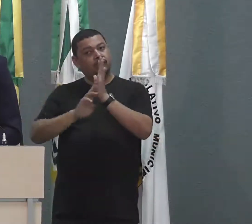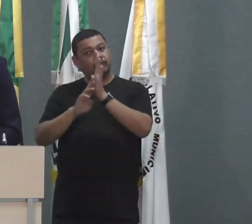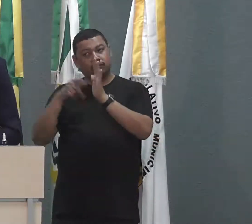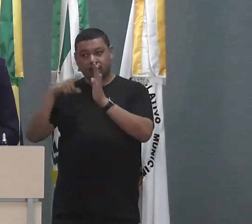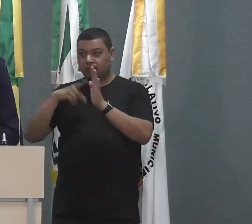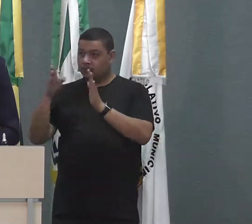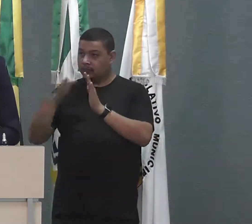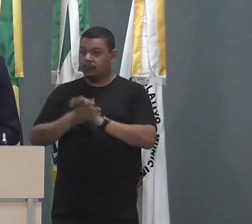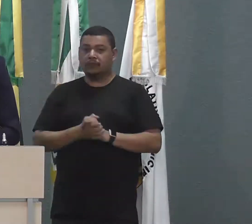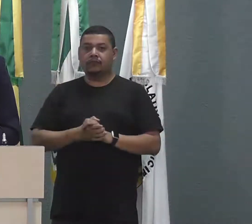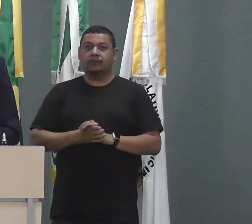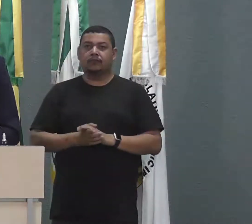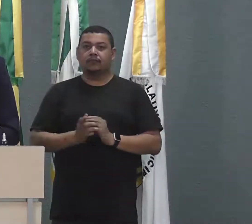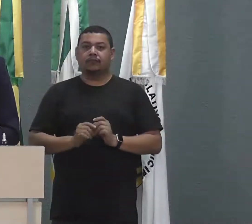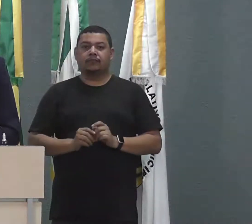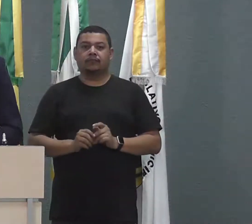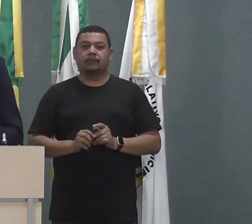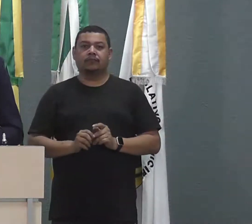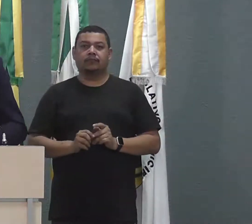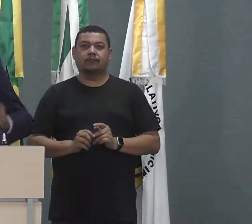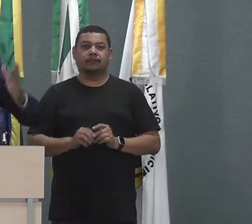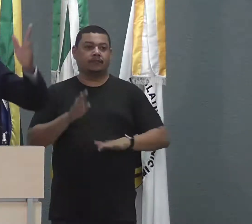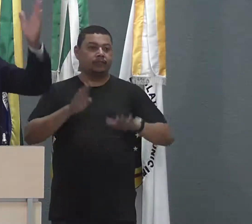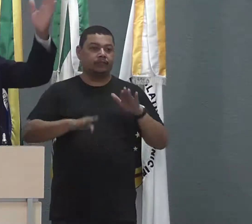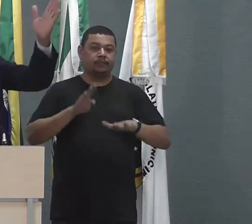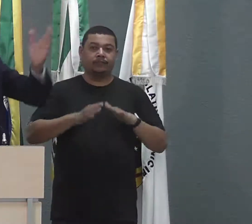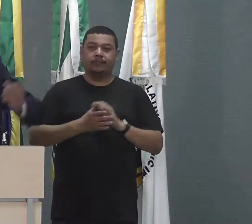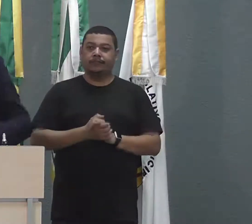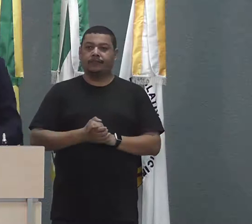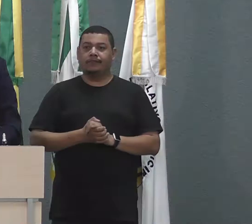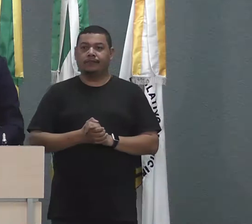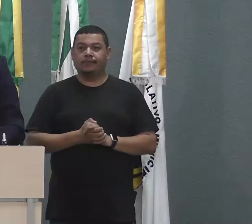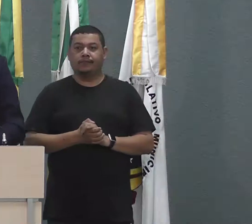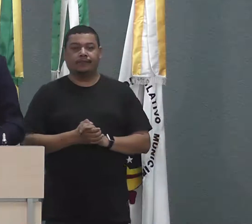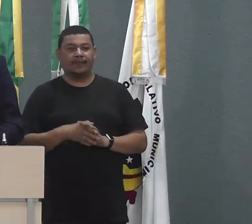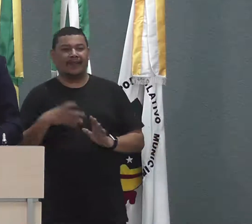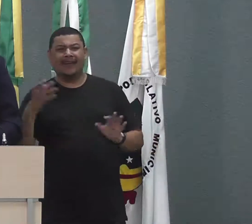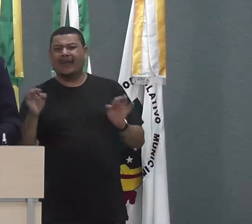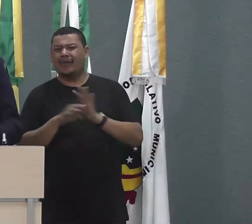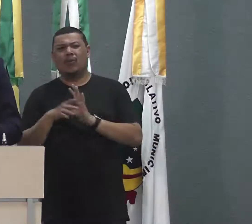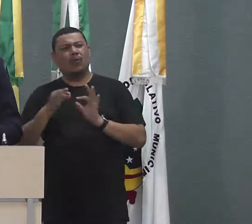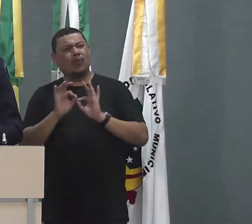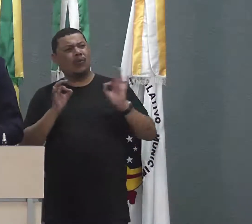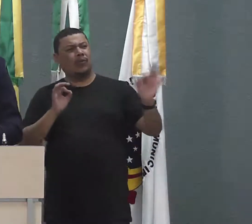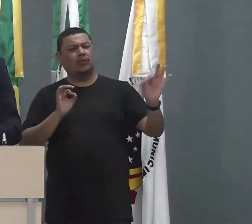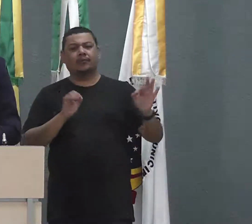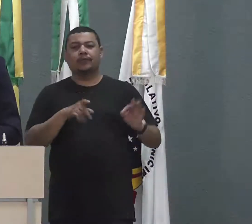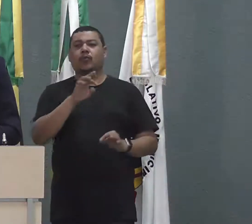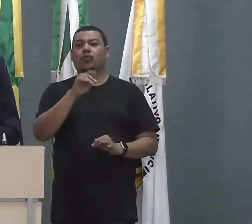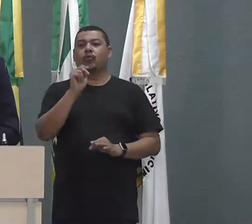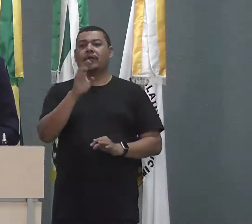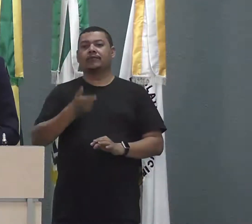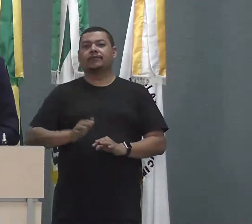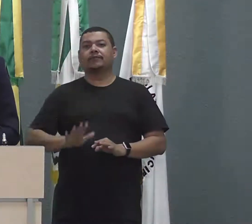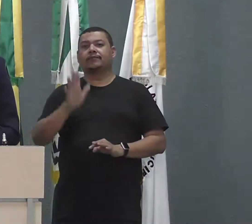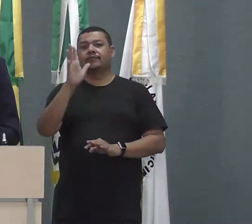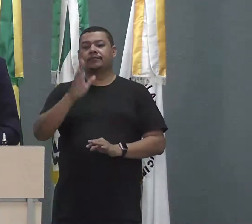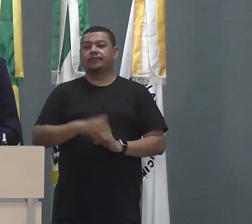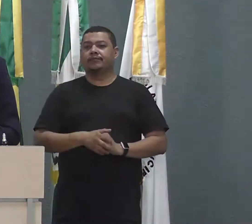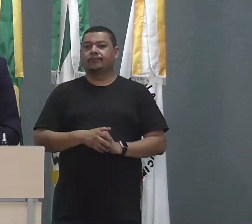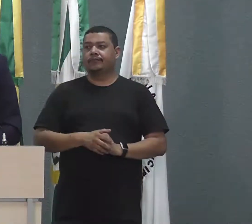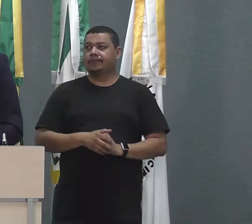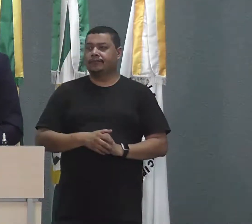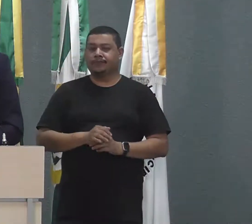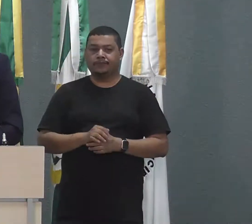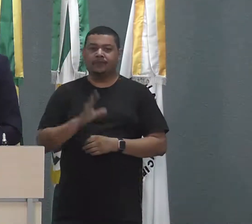pelo menos para desembarcar essas pessoas. Às vezes vem fora de hora, para aqui na rodoviária e tem que pegar um Uber quando não tem o transporte coletivo, quando